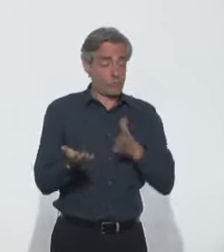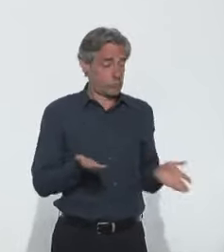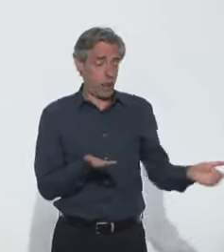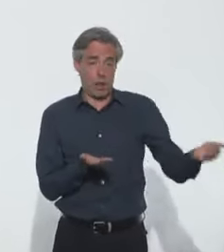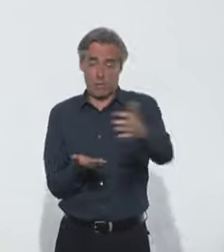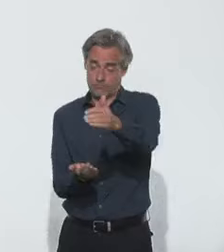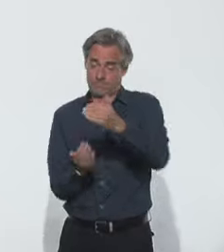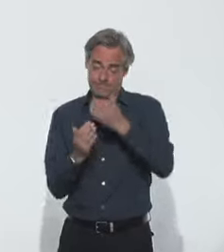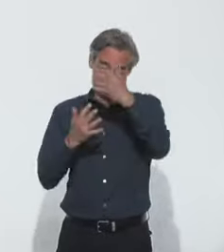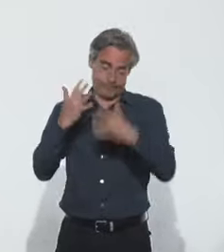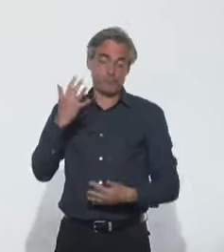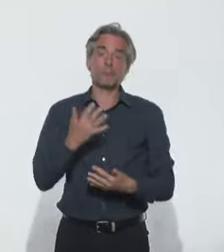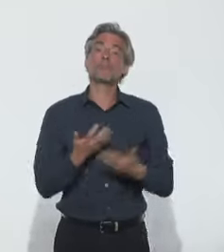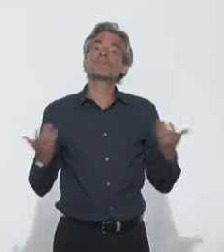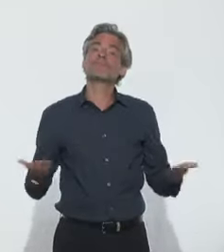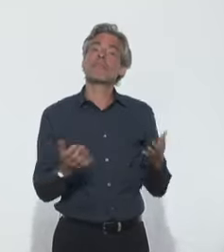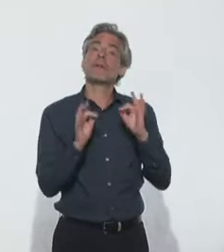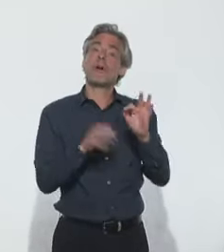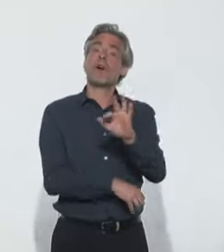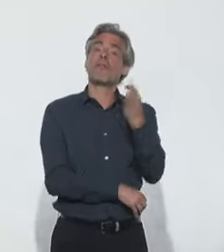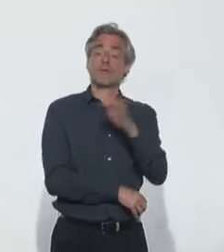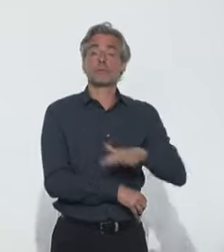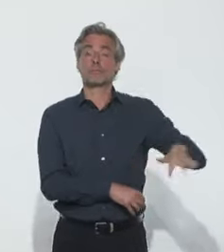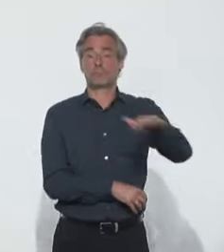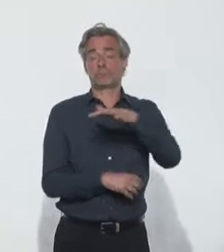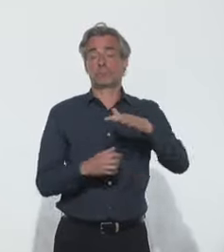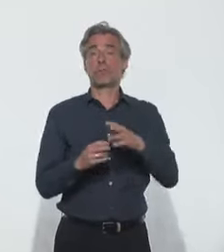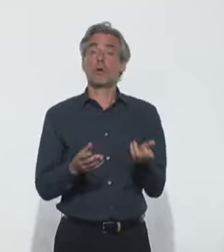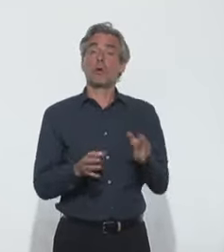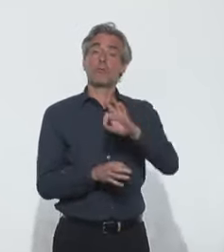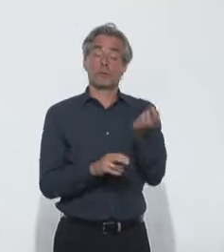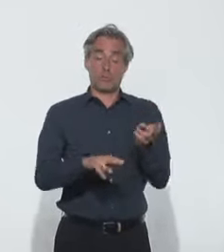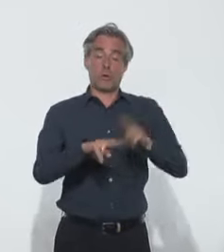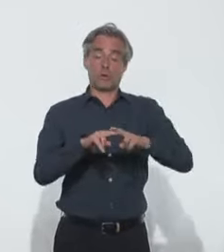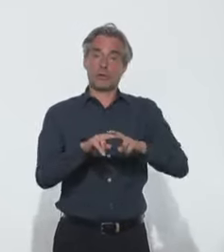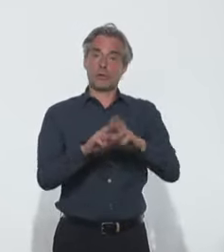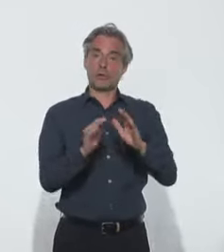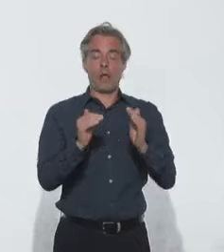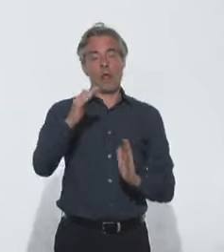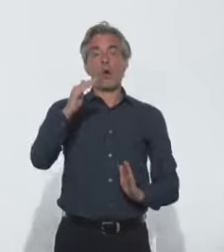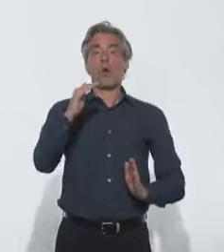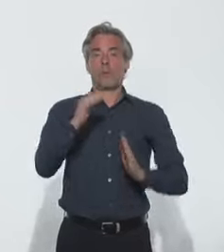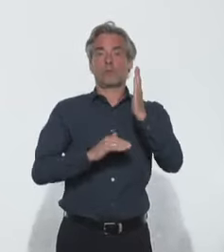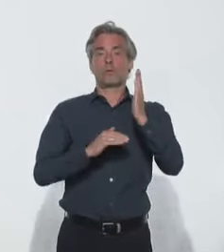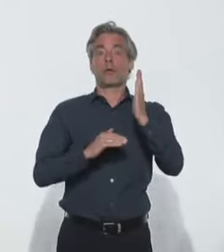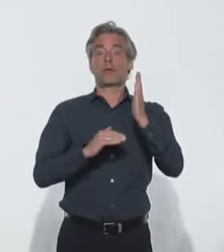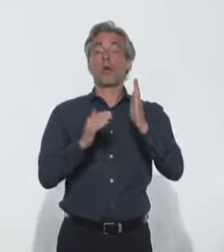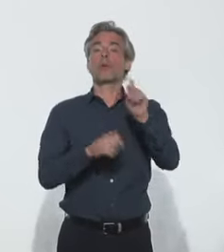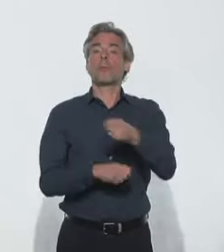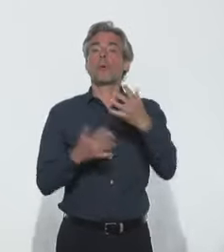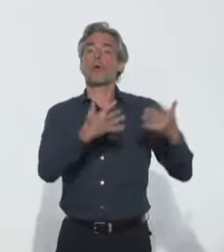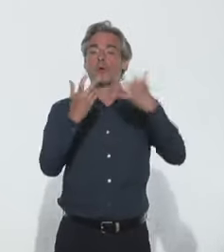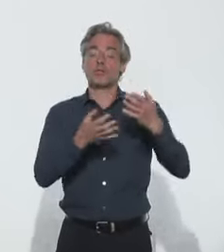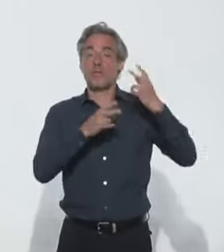national. Vous le savez, à l'échelon national, la mortalité observée reste supérieure à la mortalité attendue.